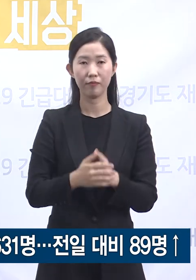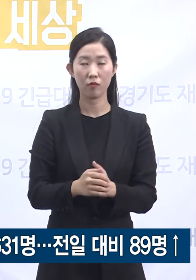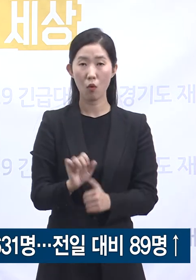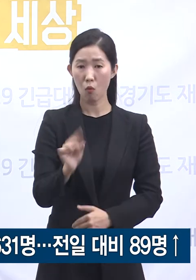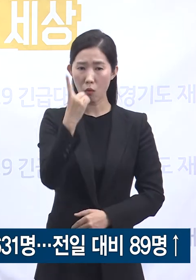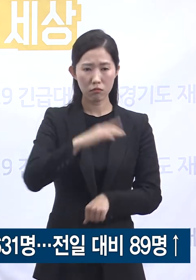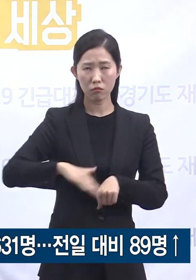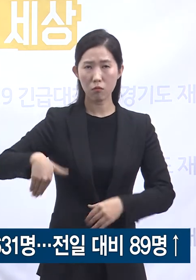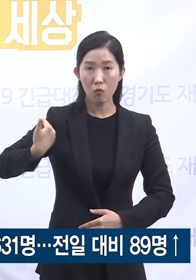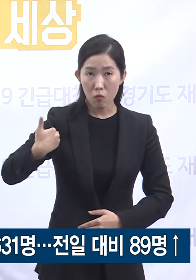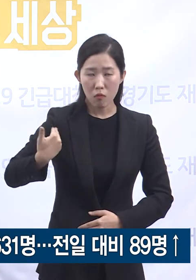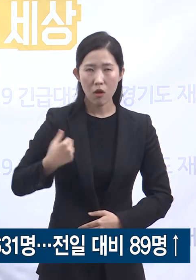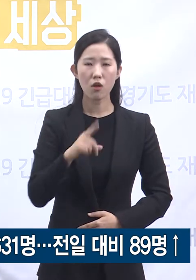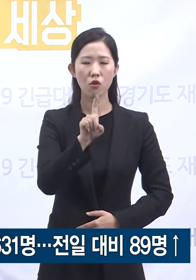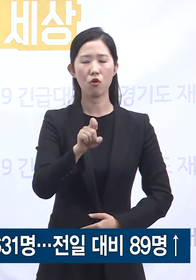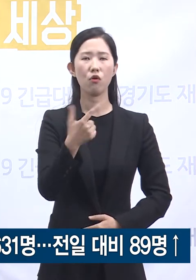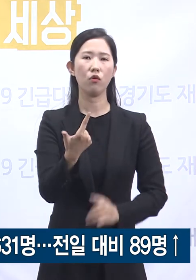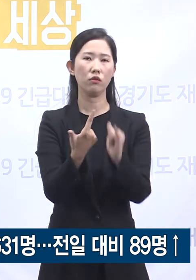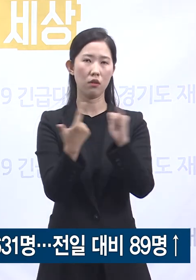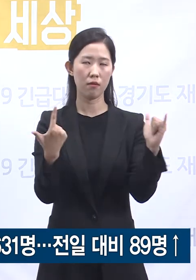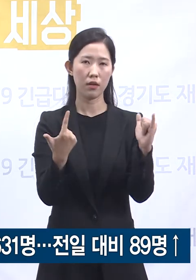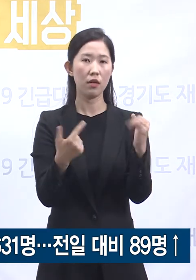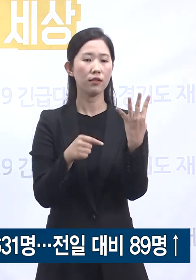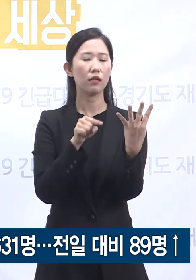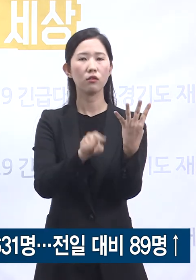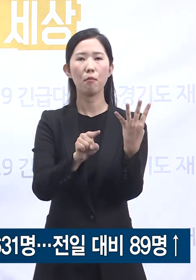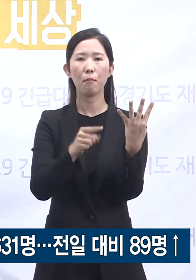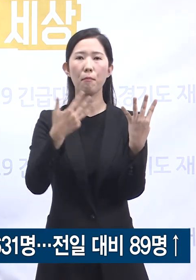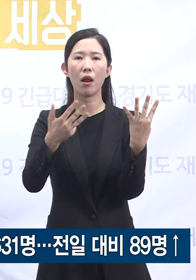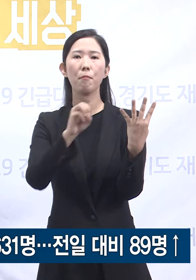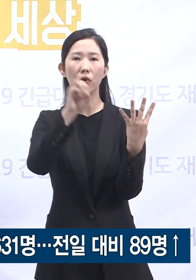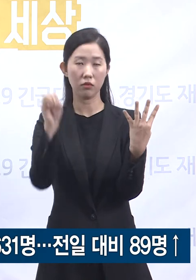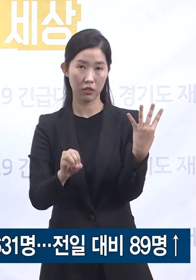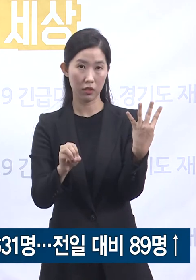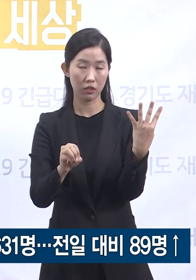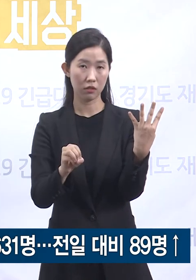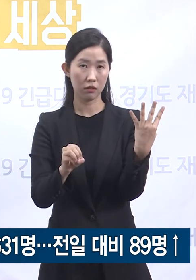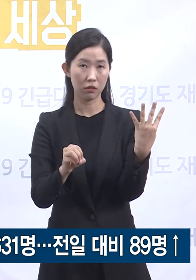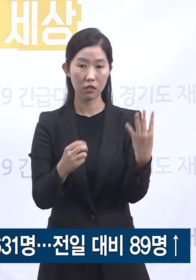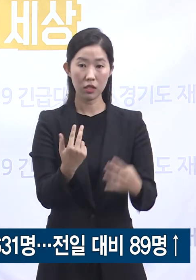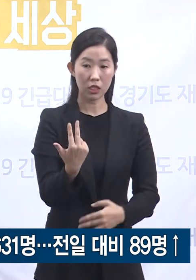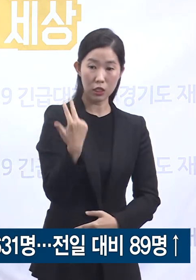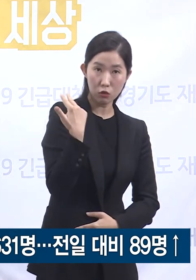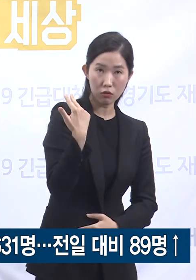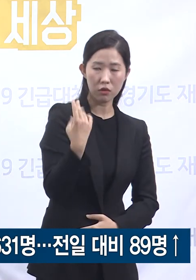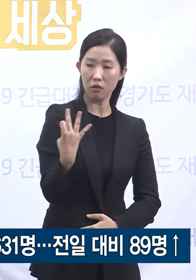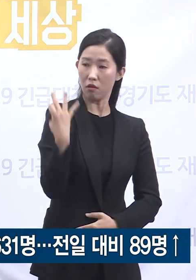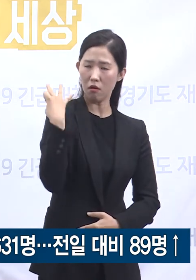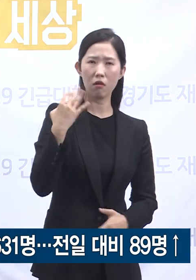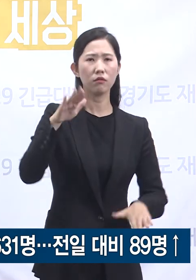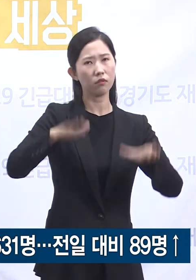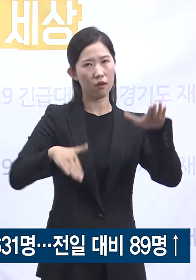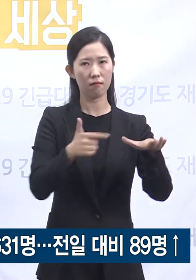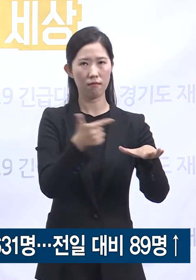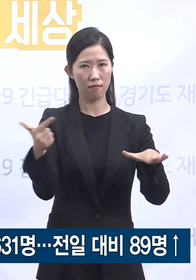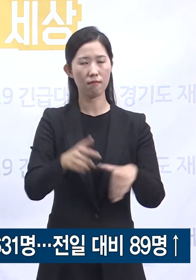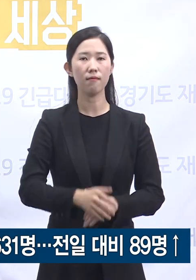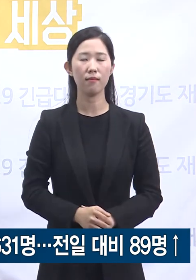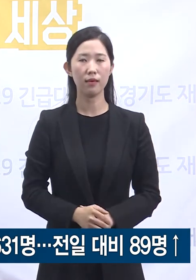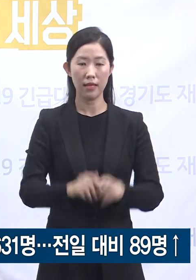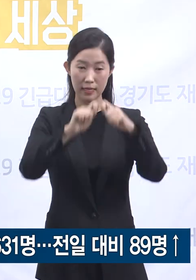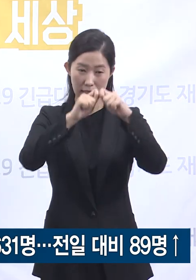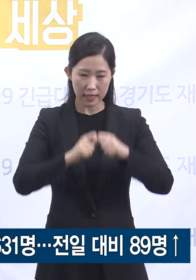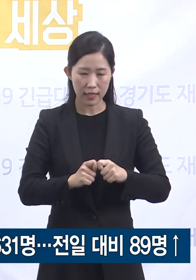16명으로 4.8%였습니다. 이 양주 사이에 이런 차이가 있습니다. 기타 자세한 확진